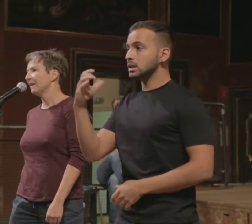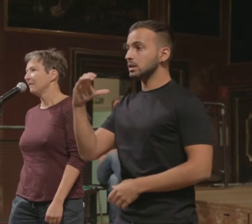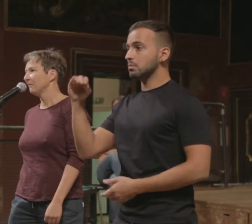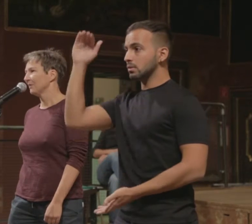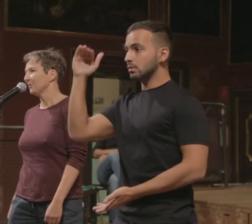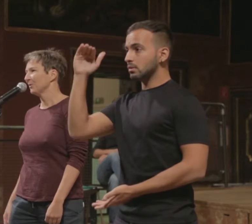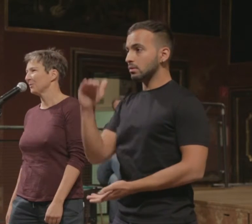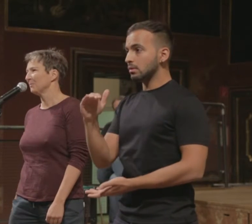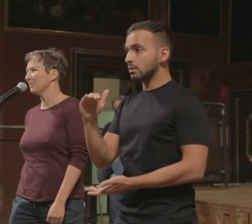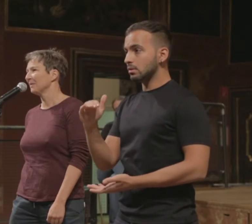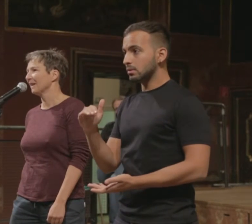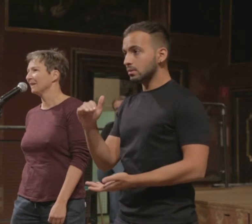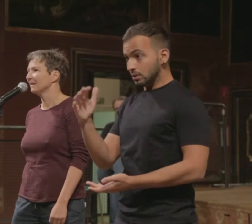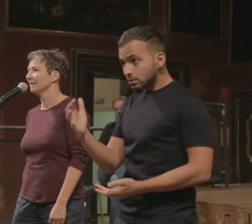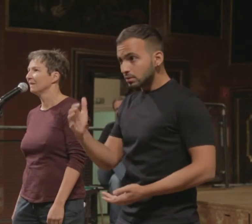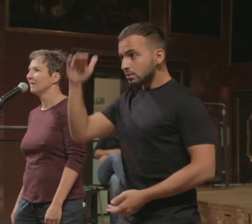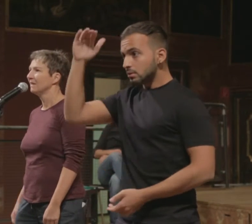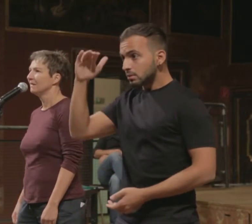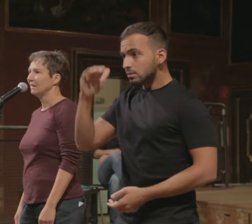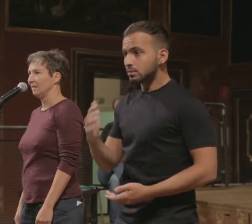deine Fersen noch zum Boden reichen, zehn.